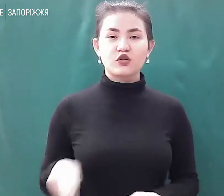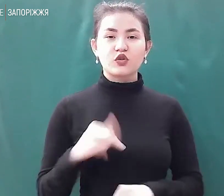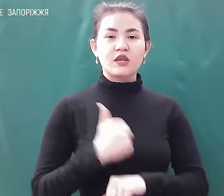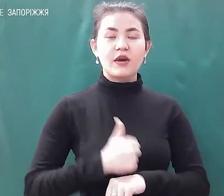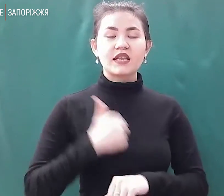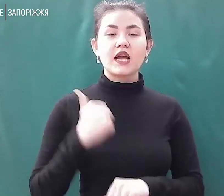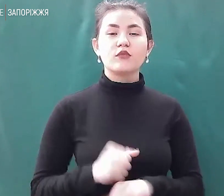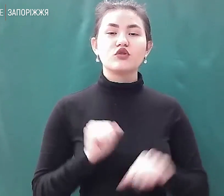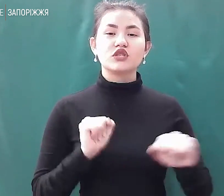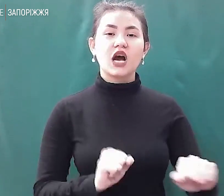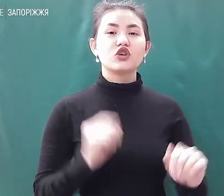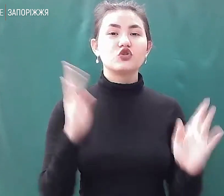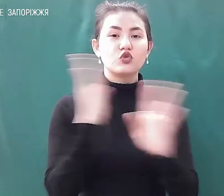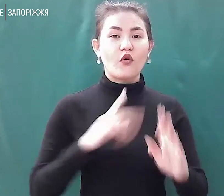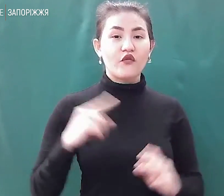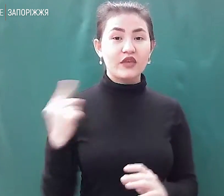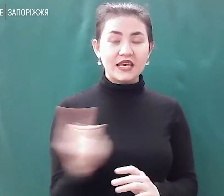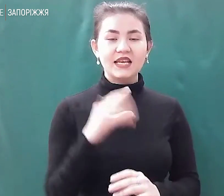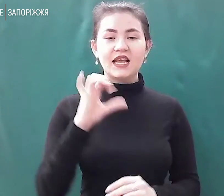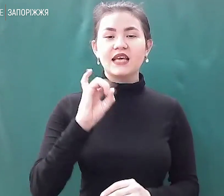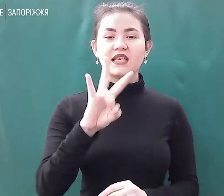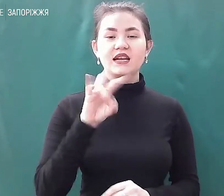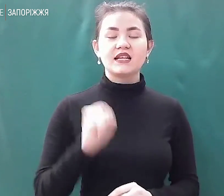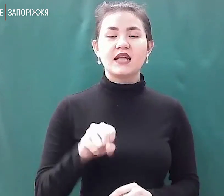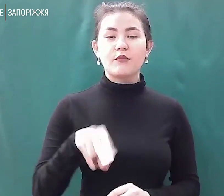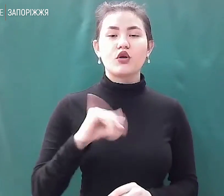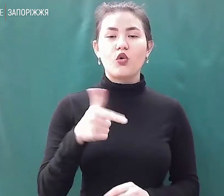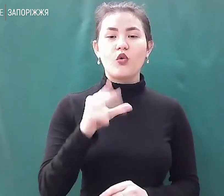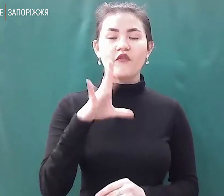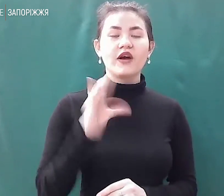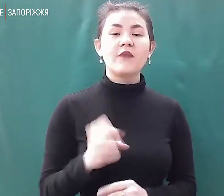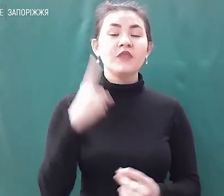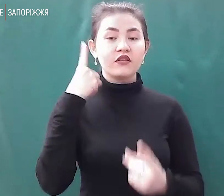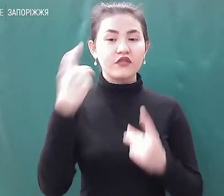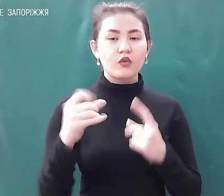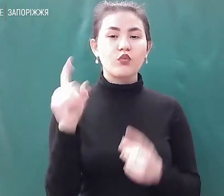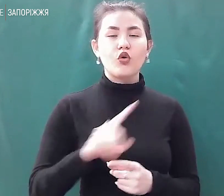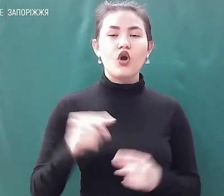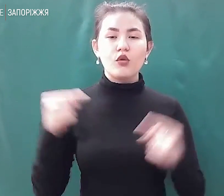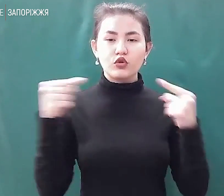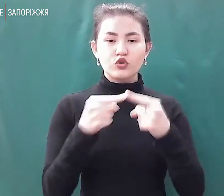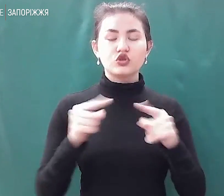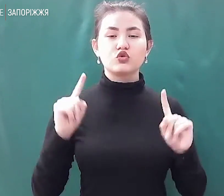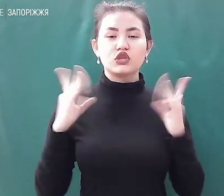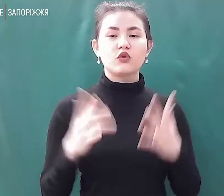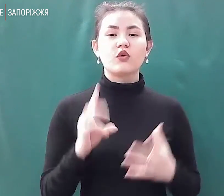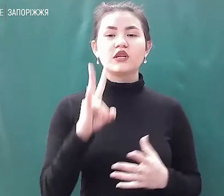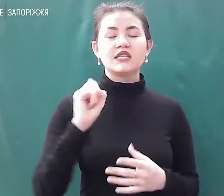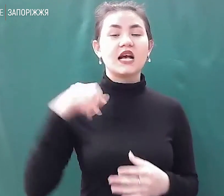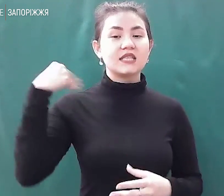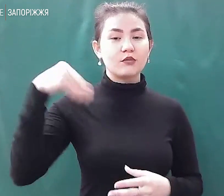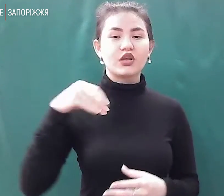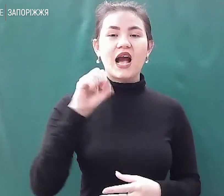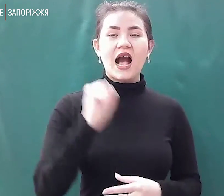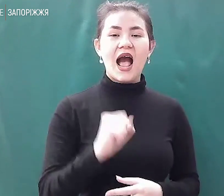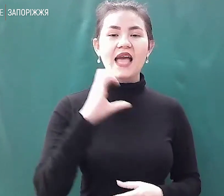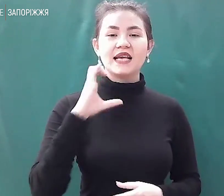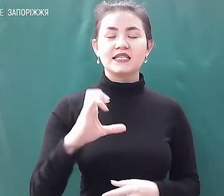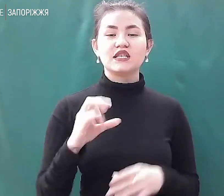довкілля Ірина Пірогова проінформувала про поточну ситуацію на Запорізькій АЕС. Ситуація, за її